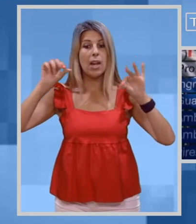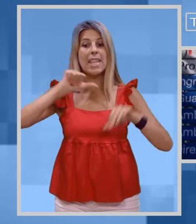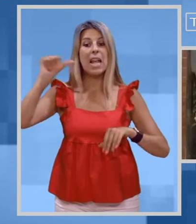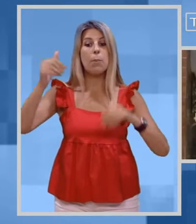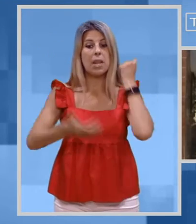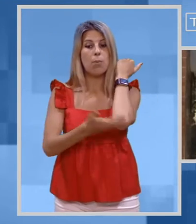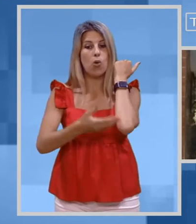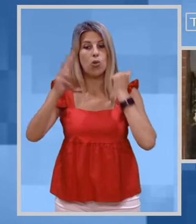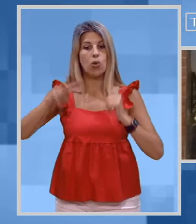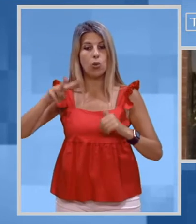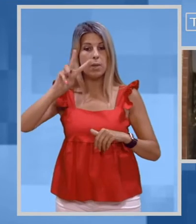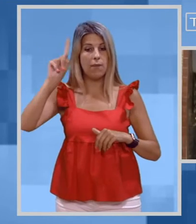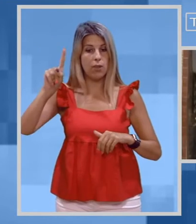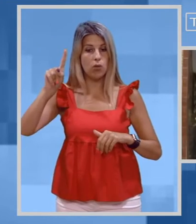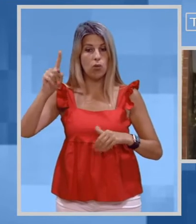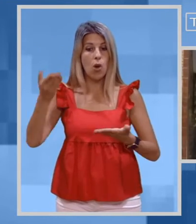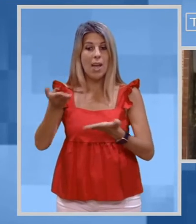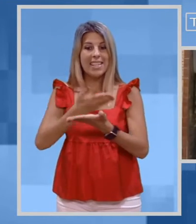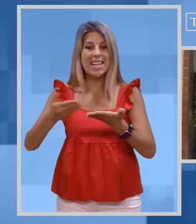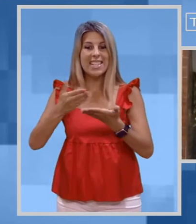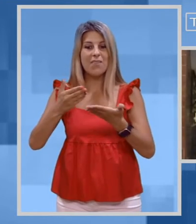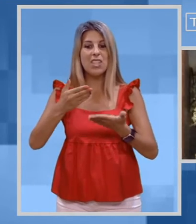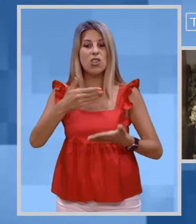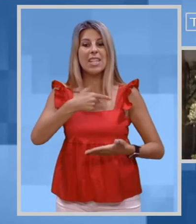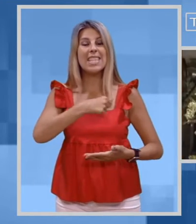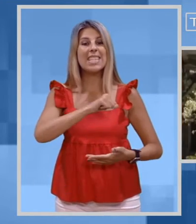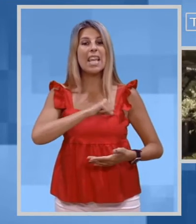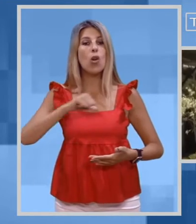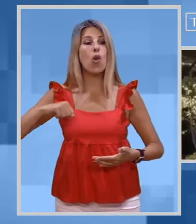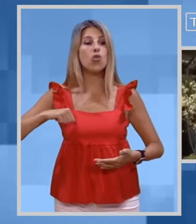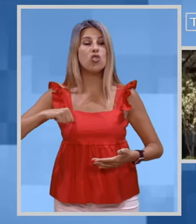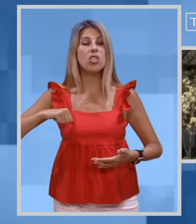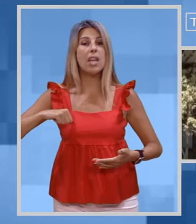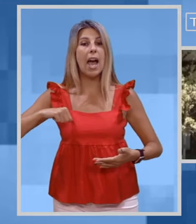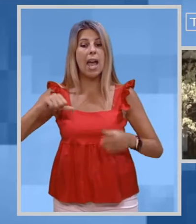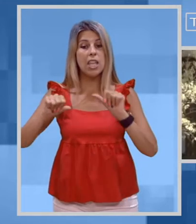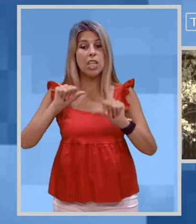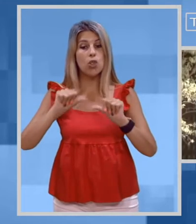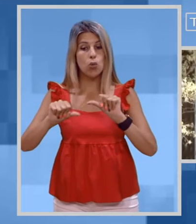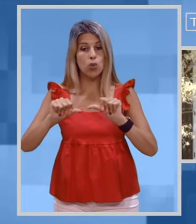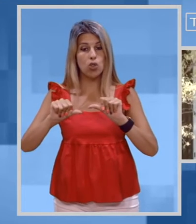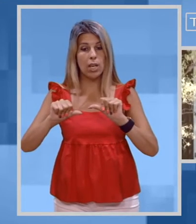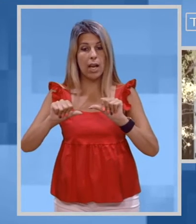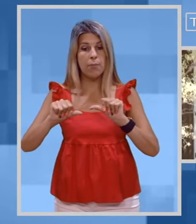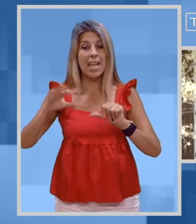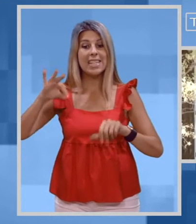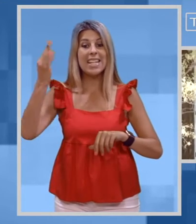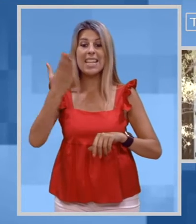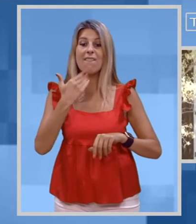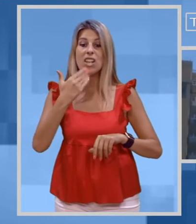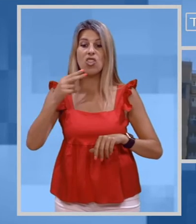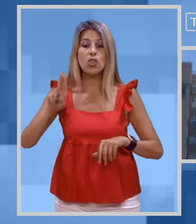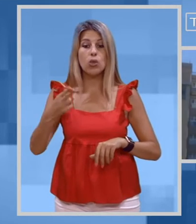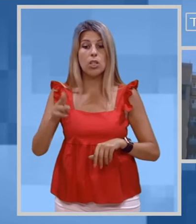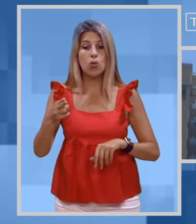sospensione, dal 1 luglio 2021, del Servizio di Senologia Chirurgica del San Francesco di